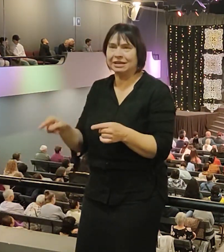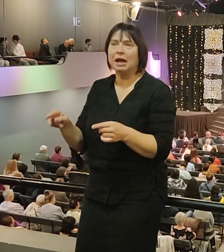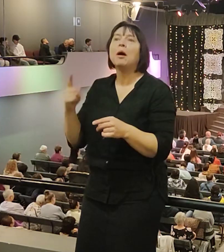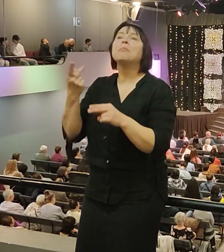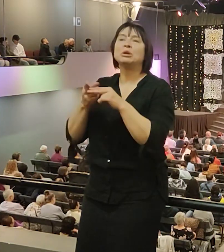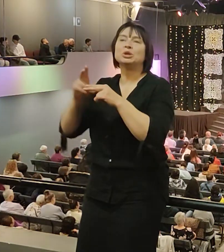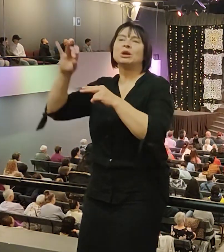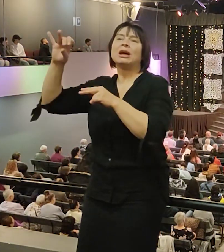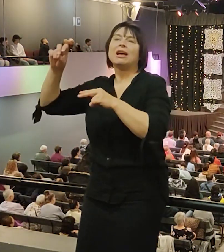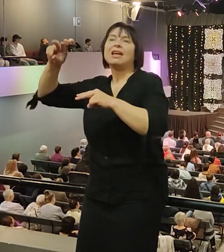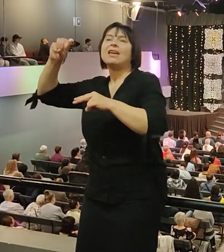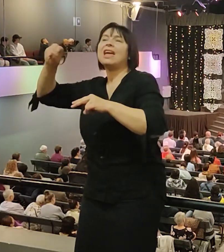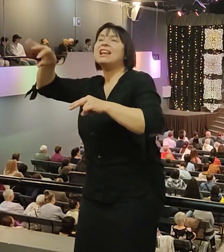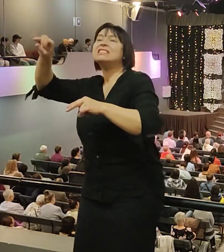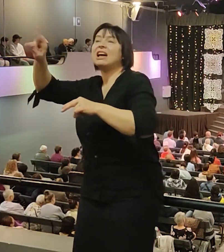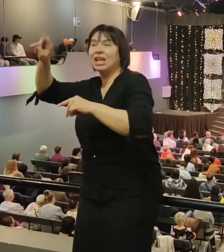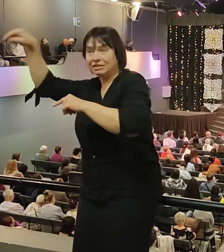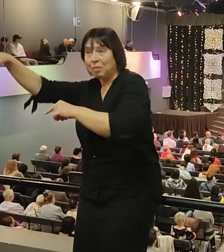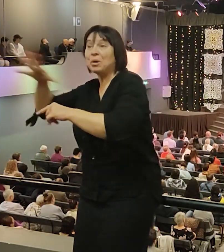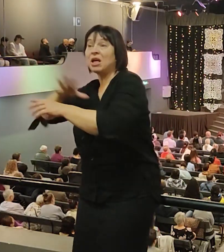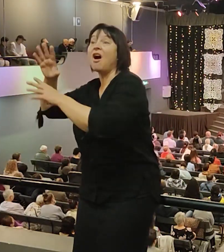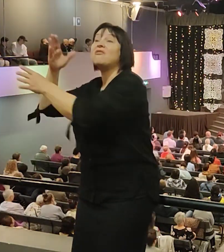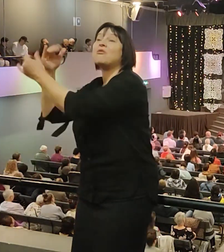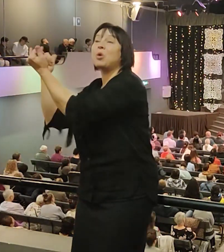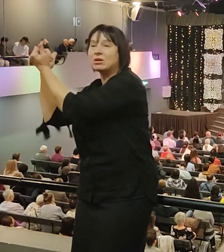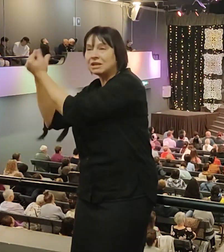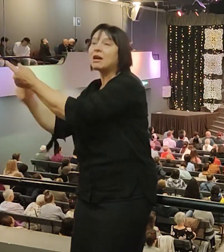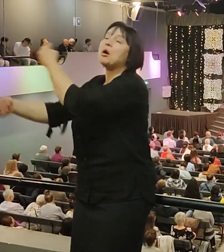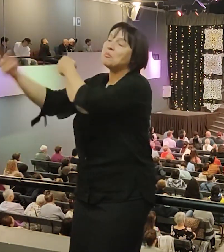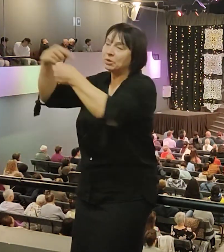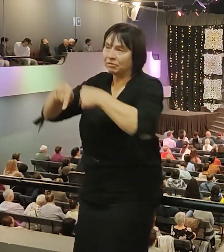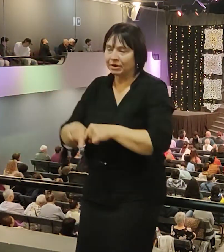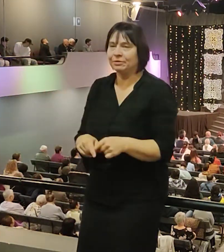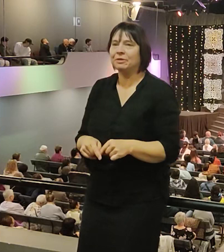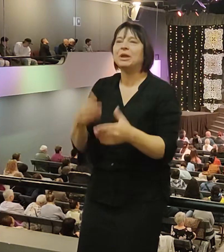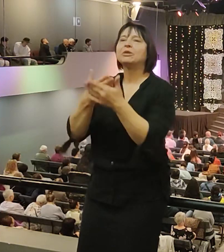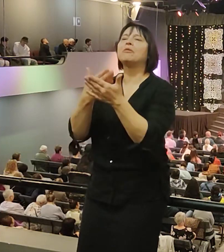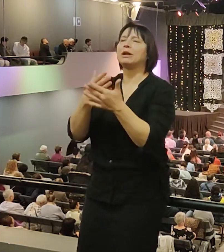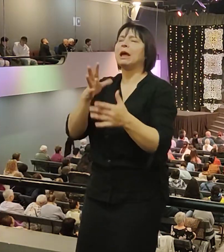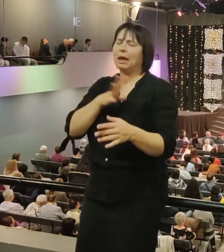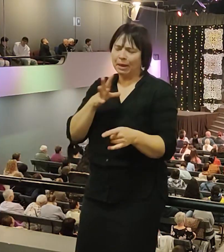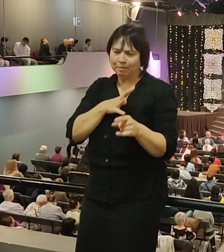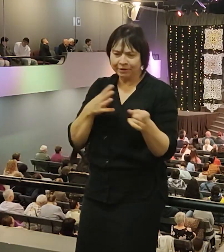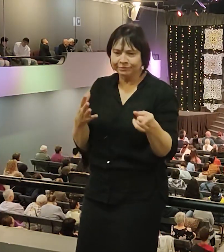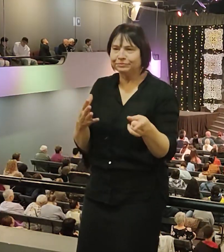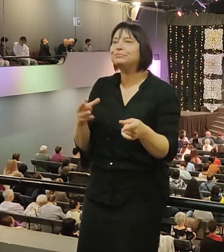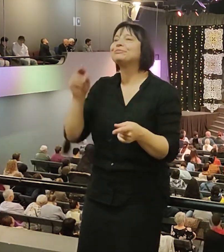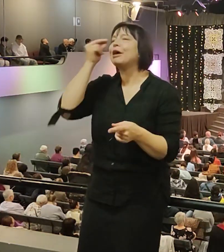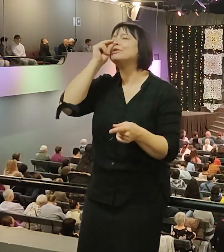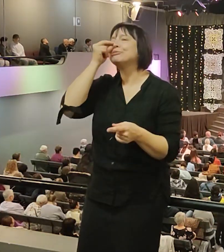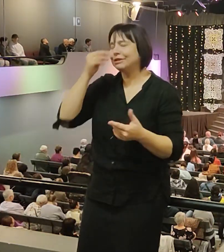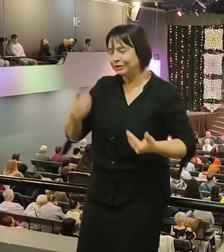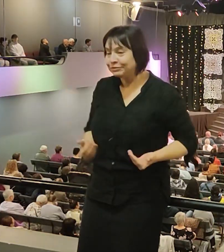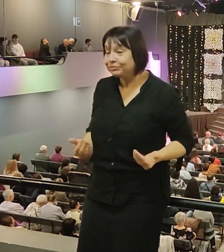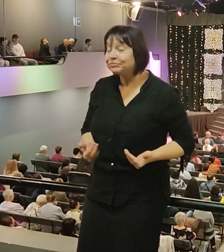там на хлопке мед собирали наши пчелы. Я прошел там месяц на хлопке, приезжаю домой, Ирина открывает ворота,